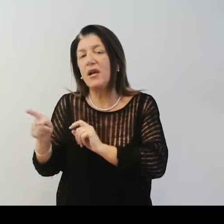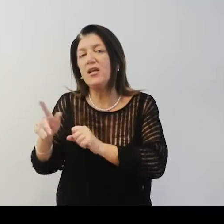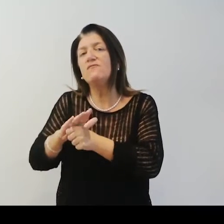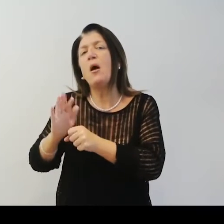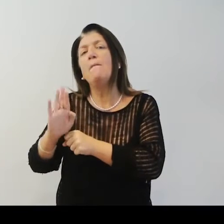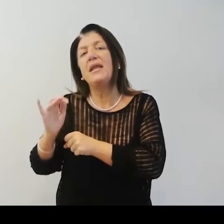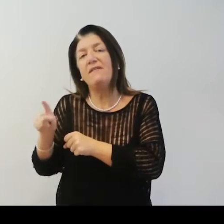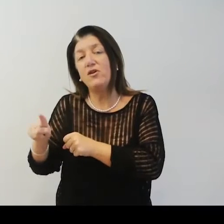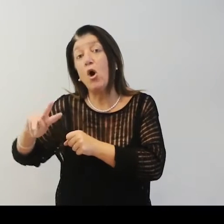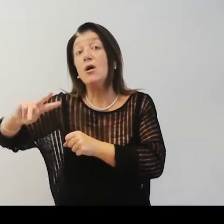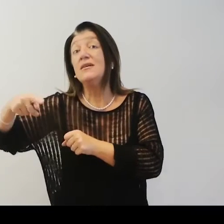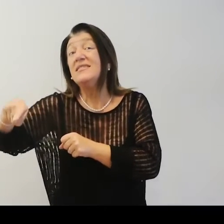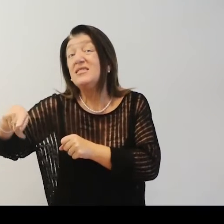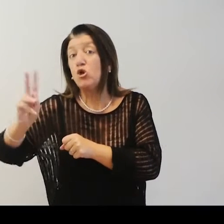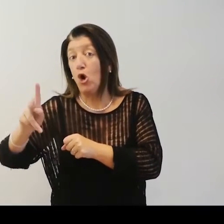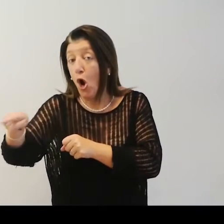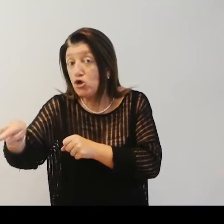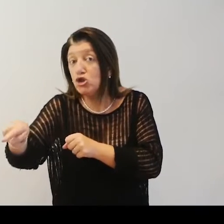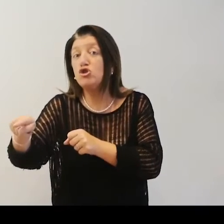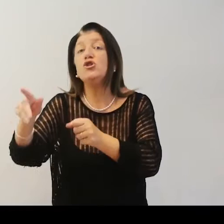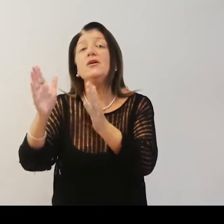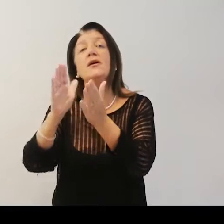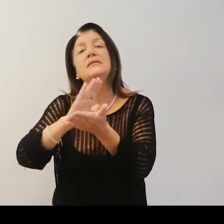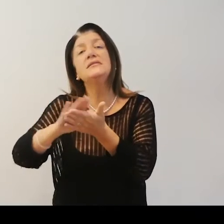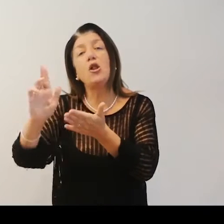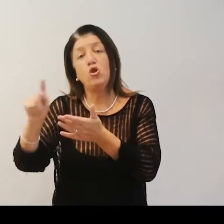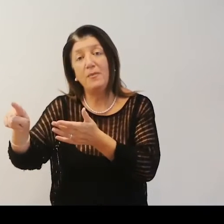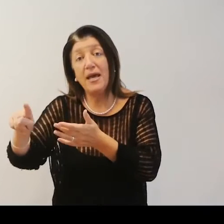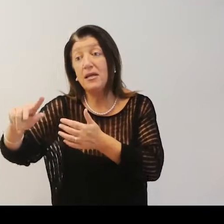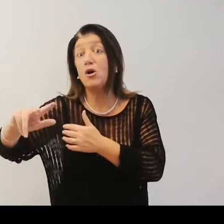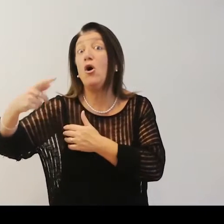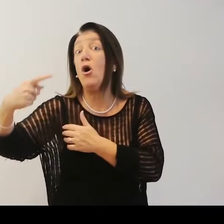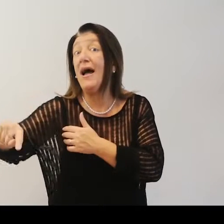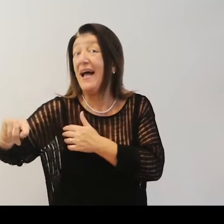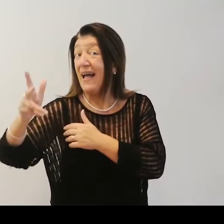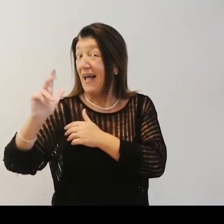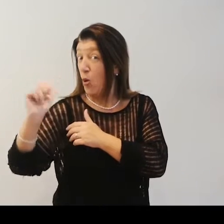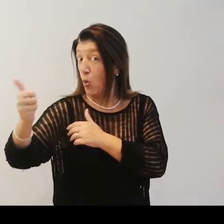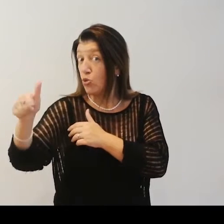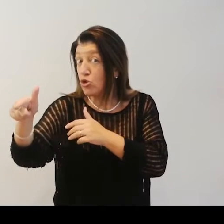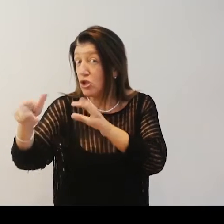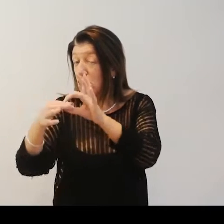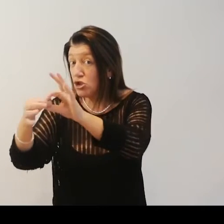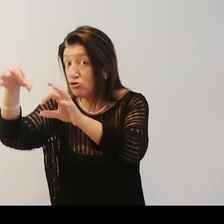San Domenico, numero dodici. Della Madonna del Rosario,